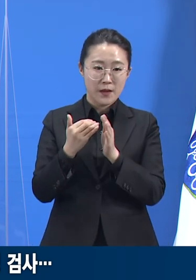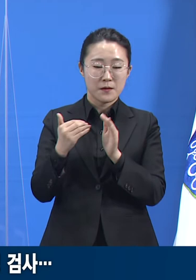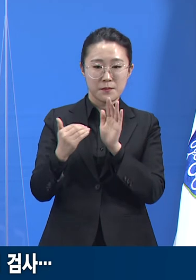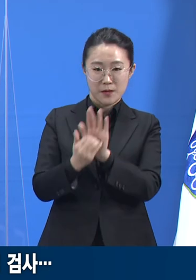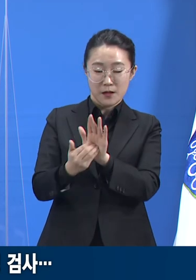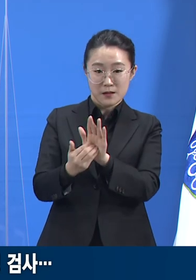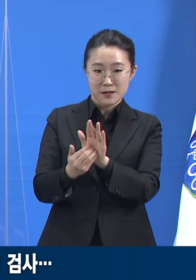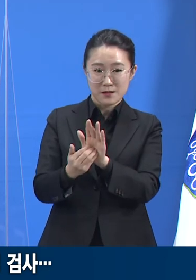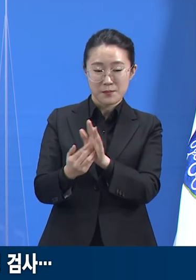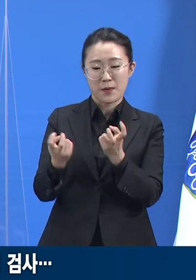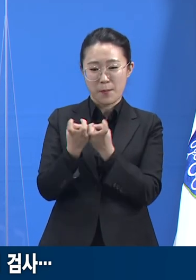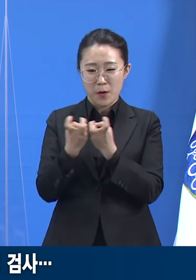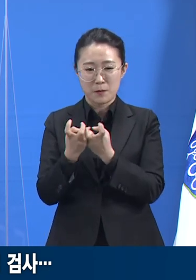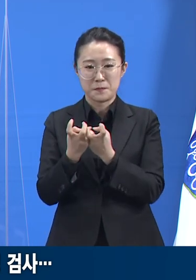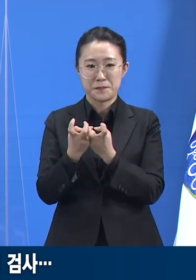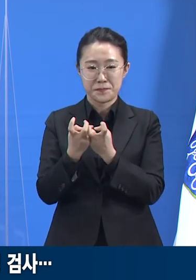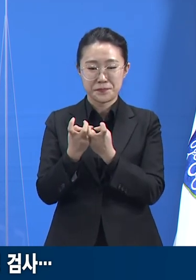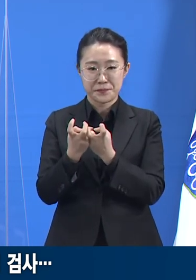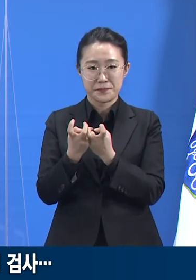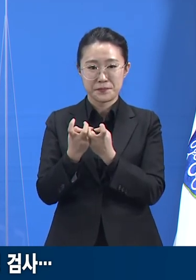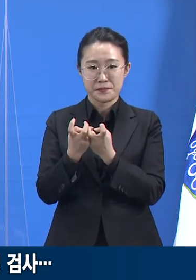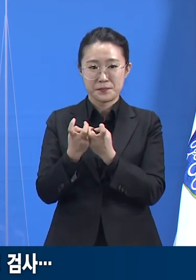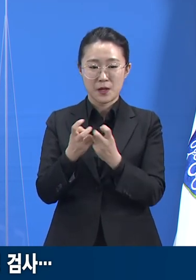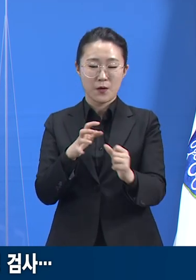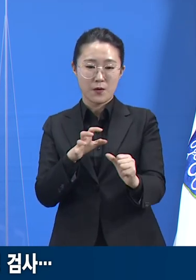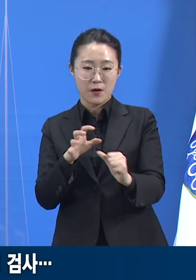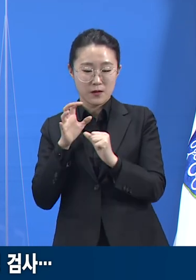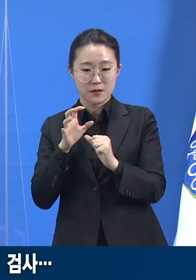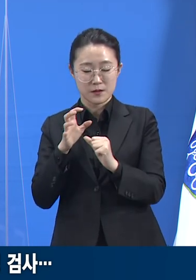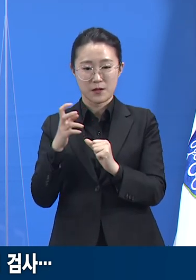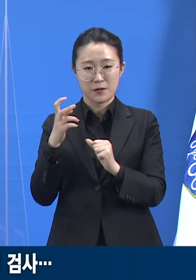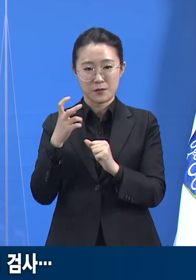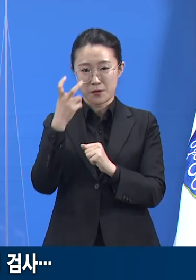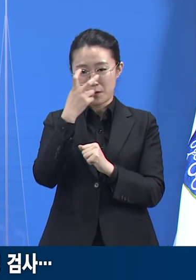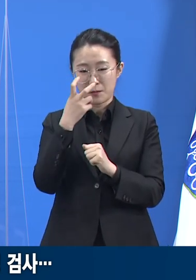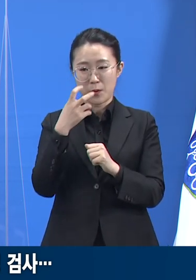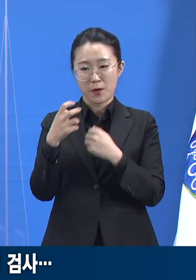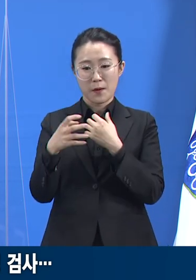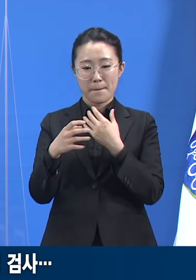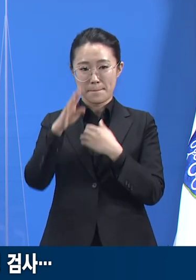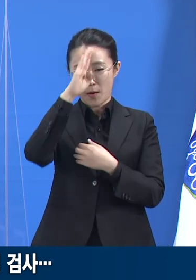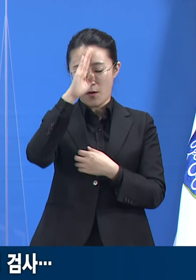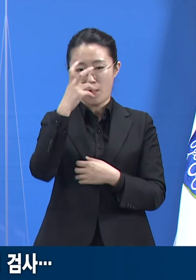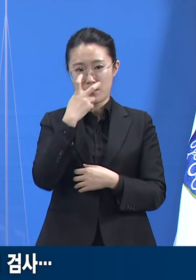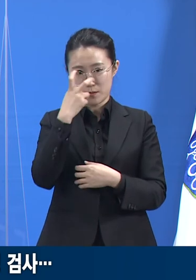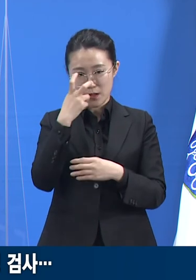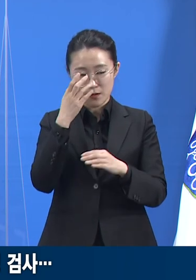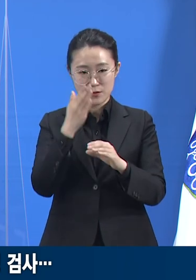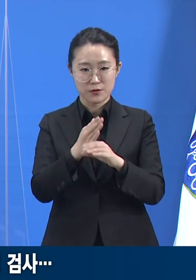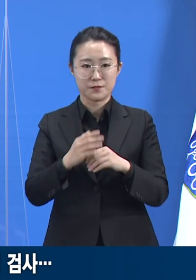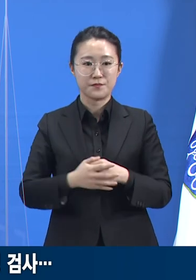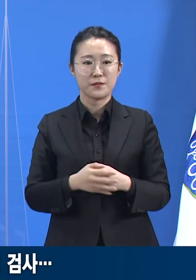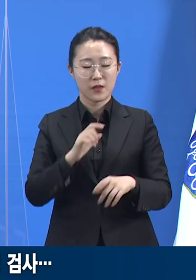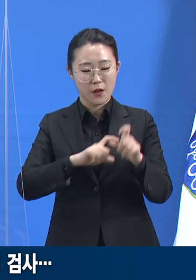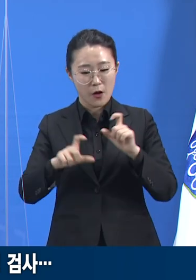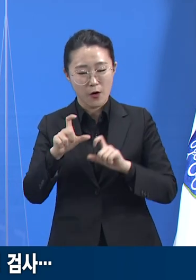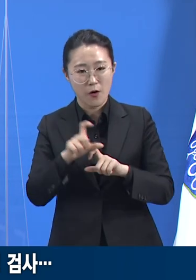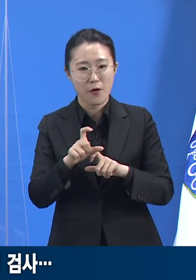필요로 하는 방역성과를 얻기 위해 프로그램을 보다 세밀하게 가다듬고 신중하게 실행하겠습니다.